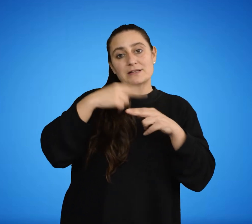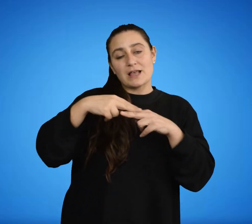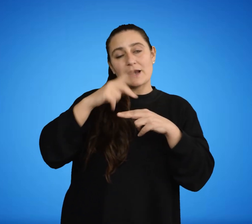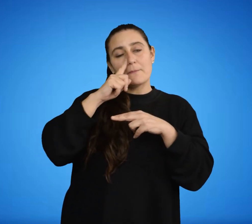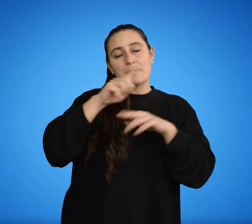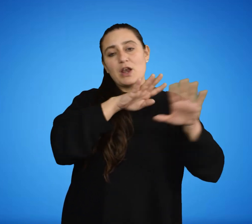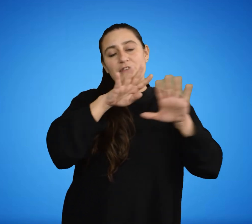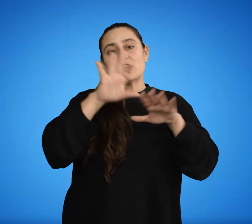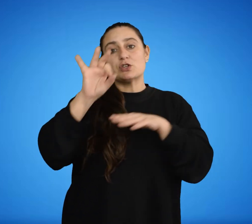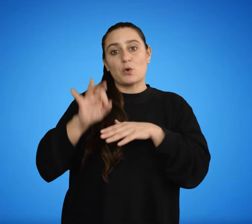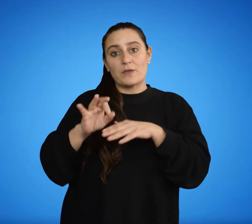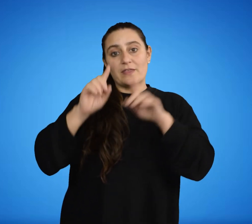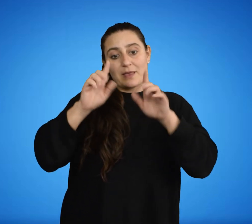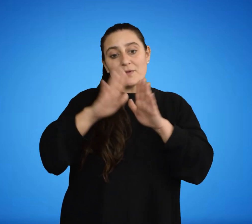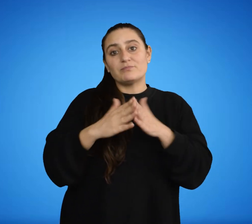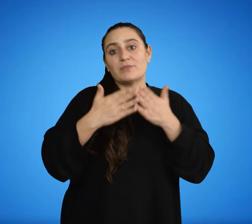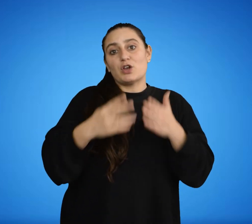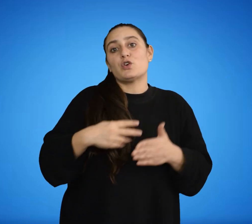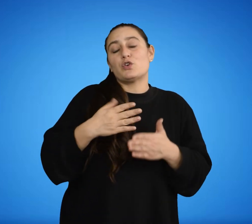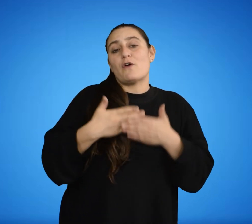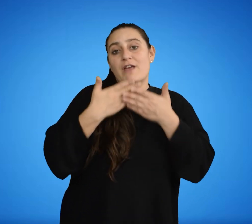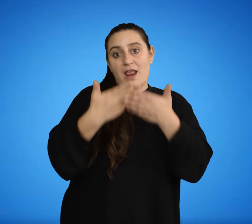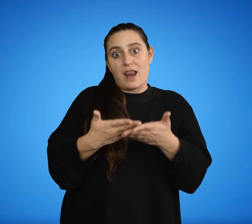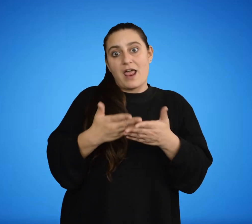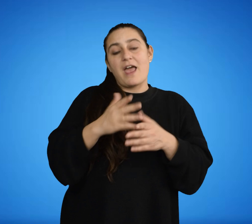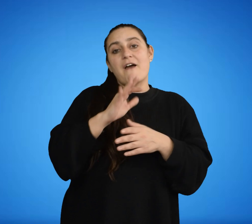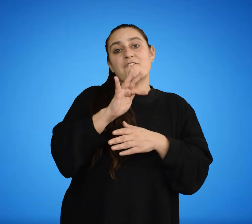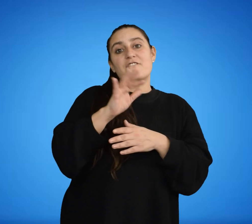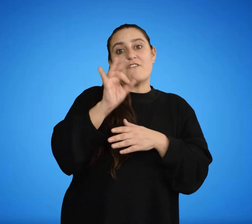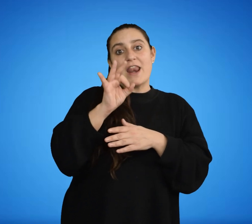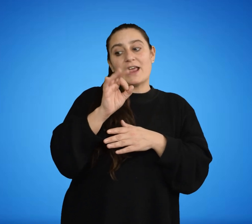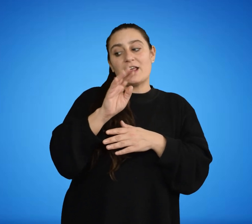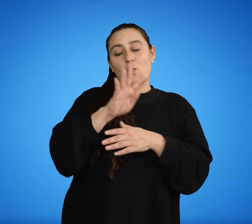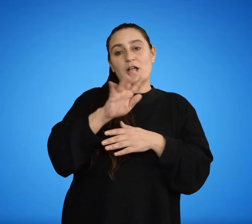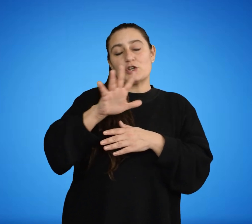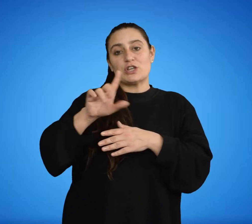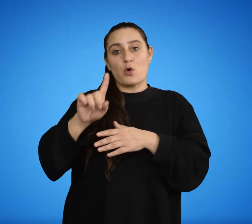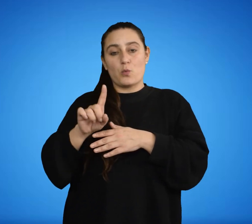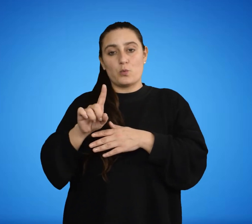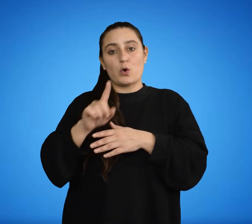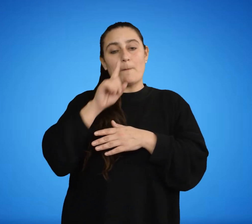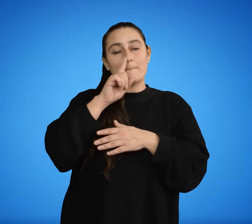1950 y la novela distópica, Fahrenheit 451